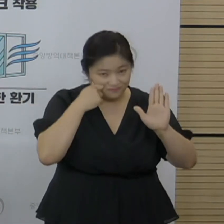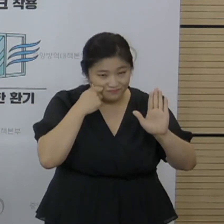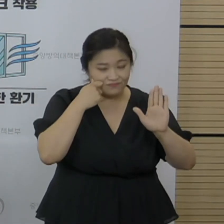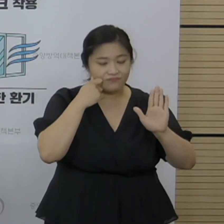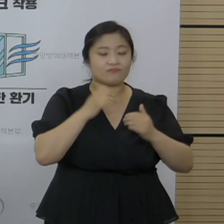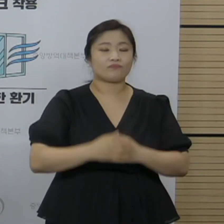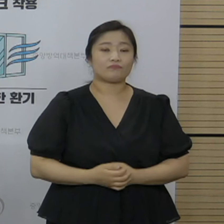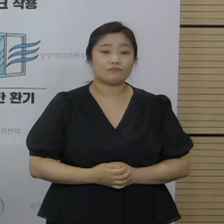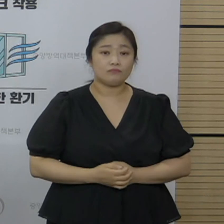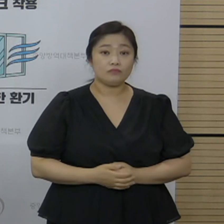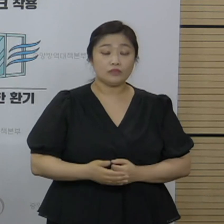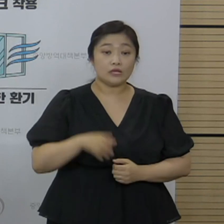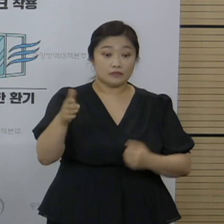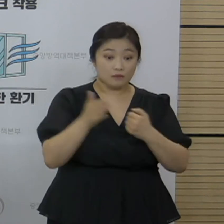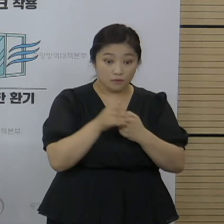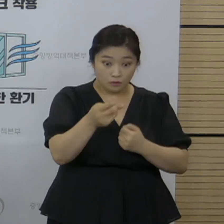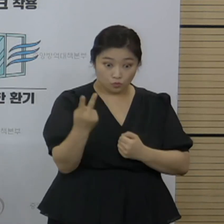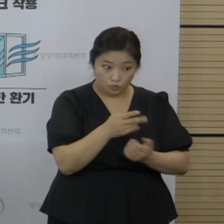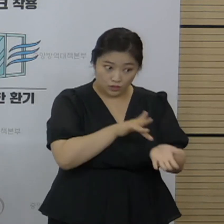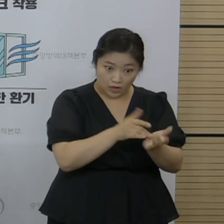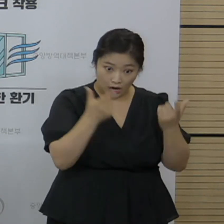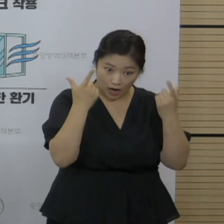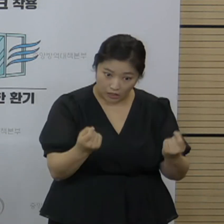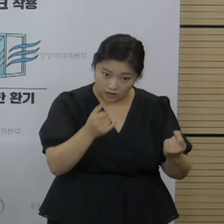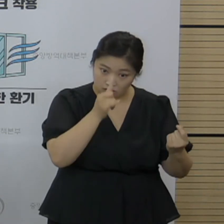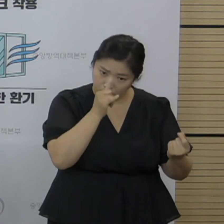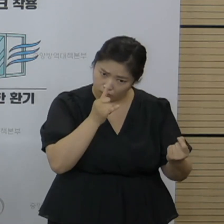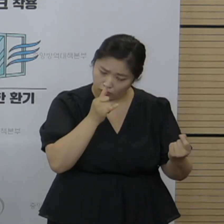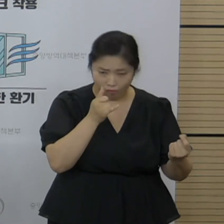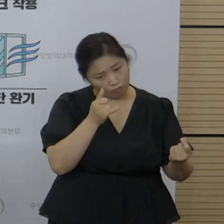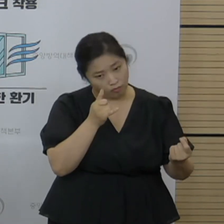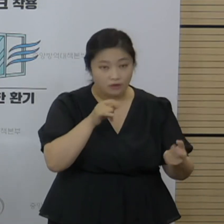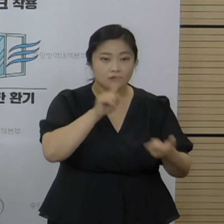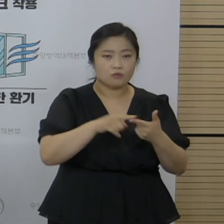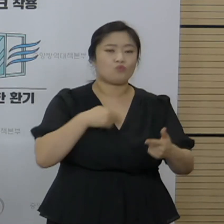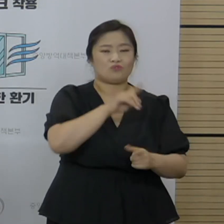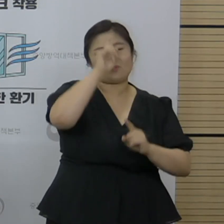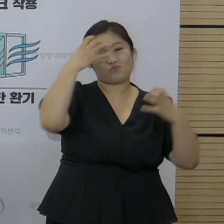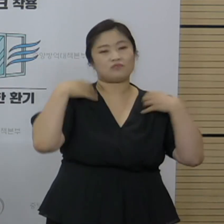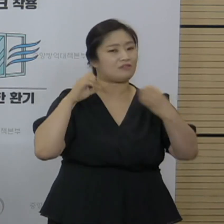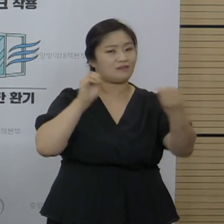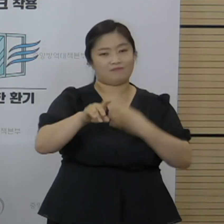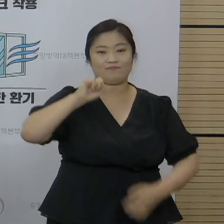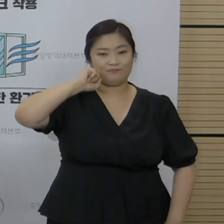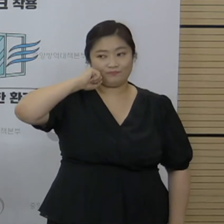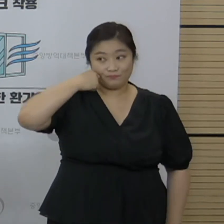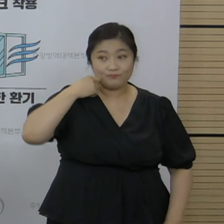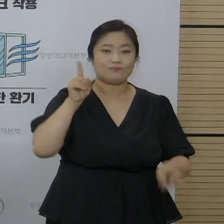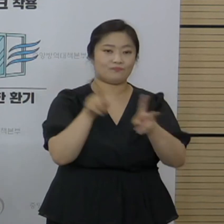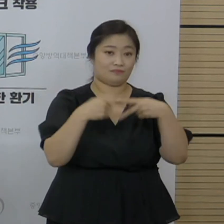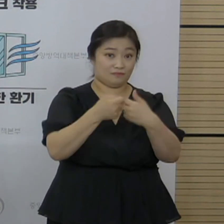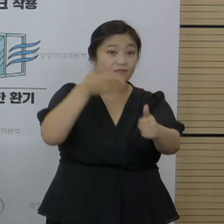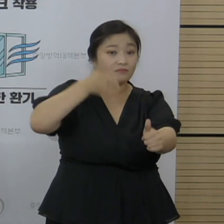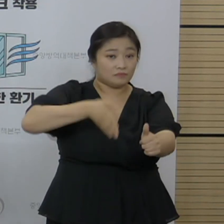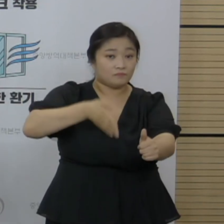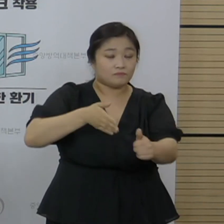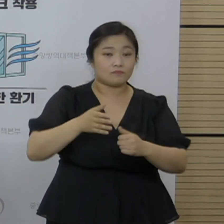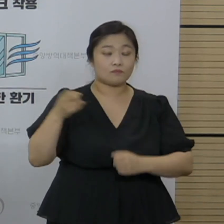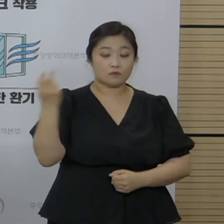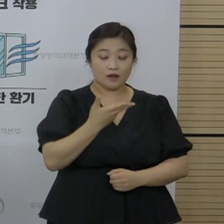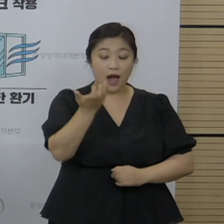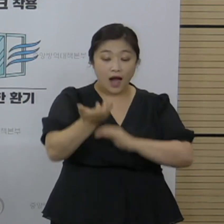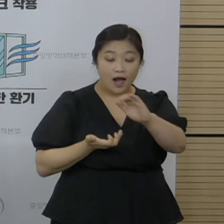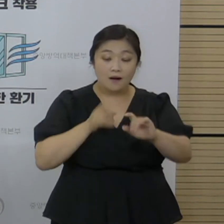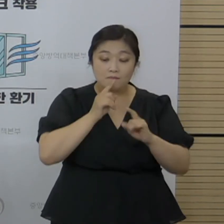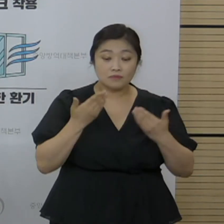드립니다. 따라서 두 백신이 동일한 것인지에 대해서도 우리 정부에서 답변할 수 없다는 점을 양해해 주시기 바랍니다. 아까